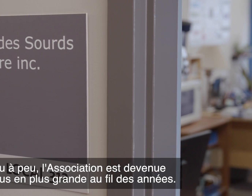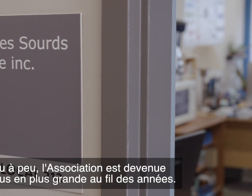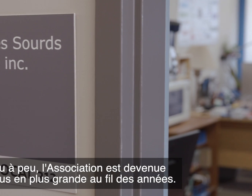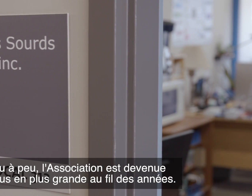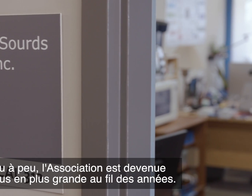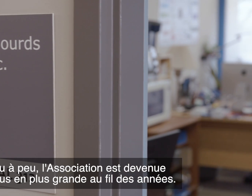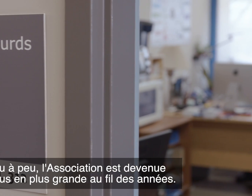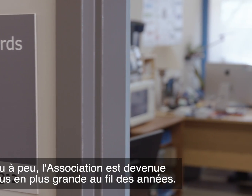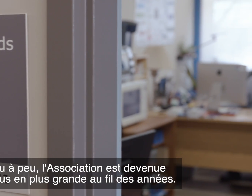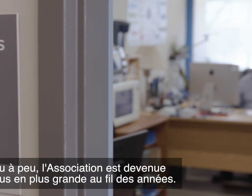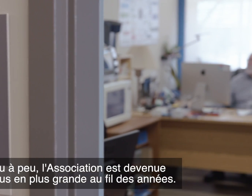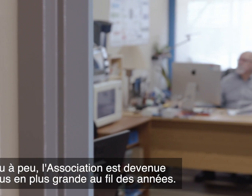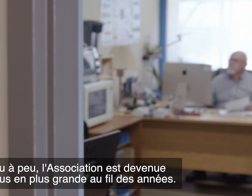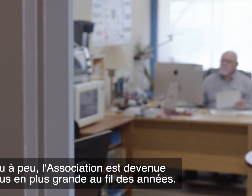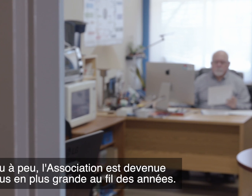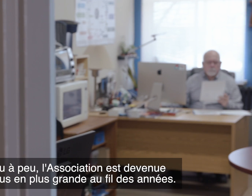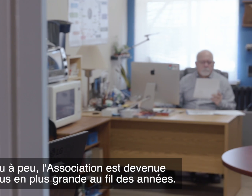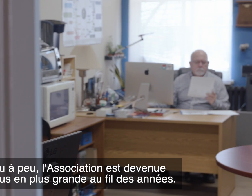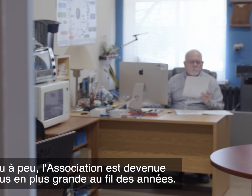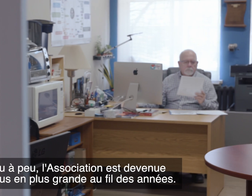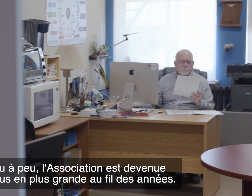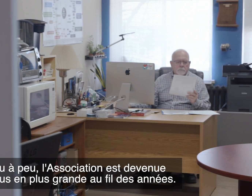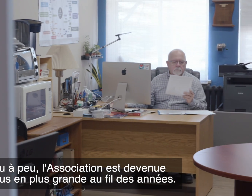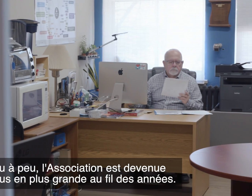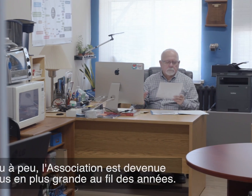devenu de plus en plus grand, cette association-là, au fur et à mesure des années.